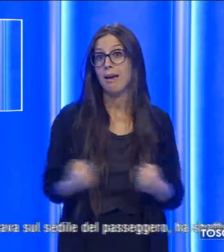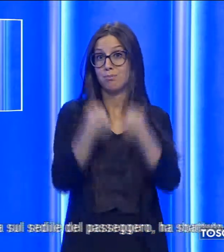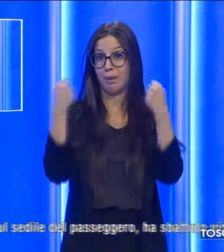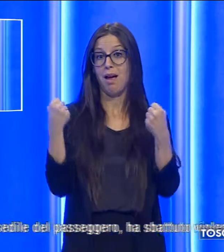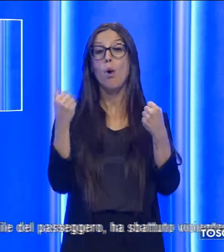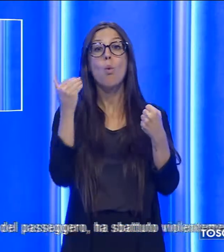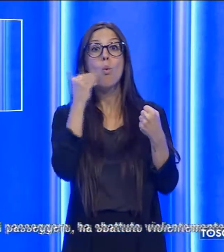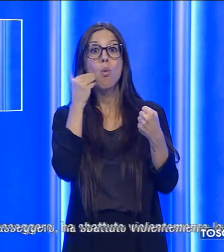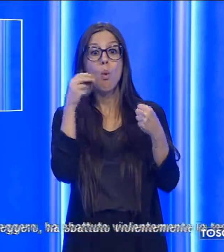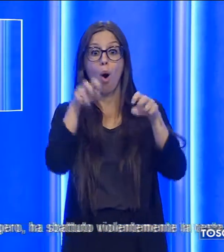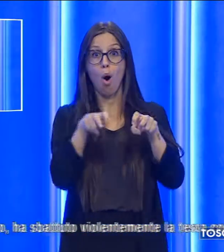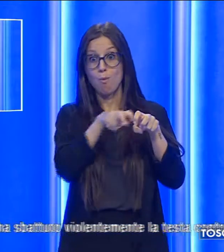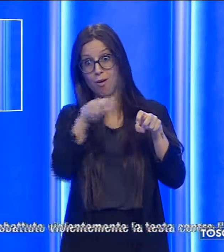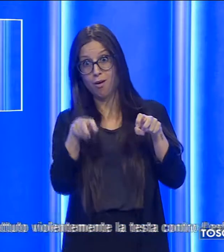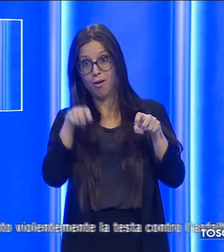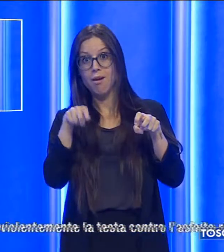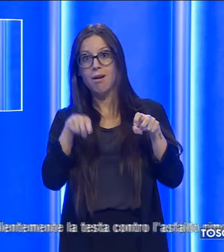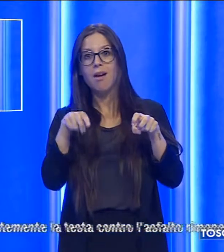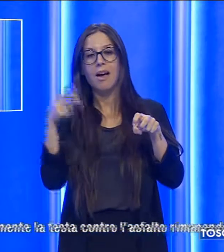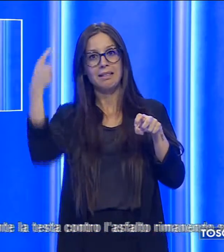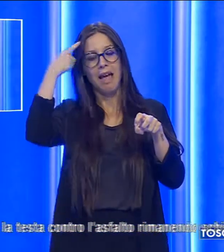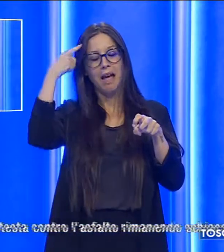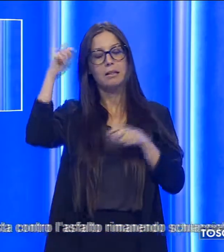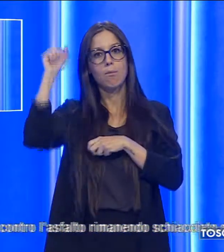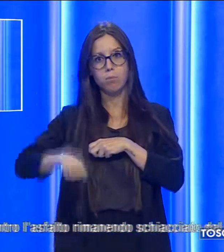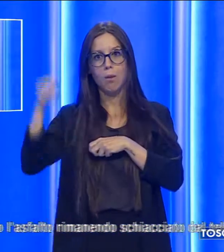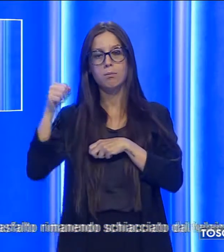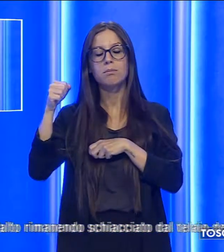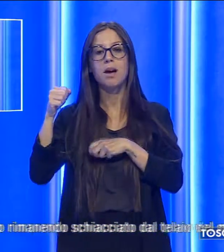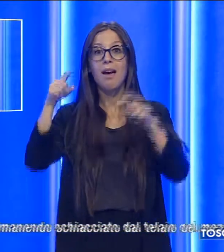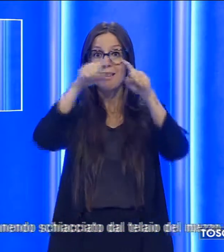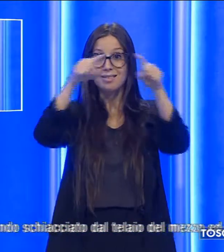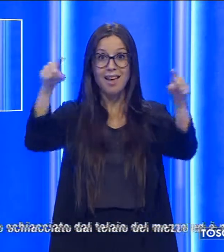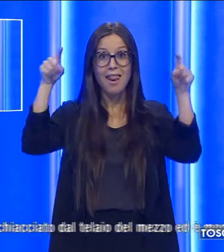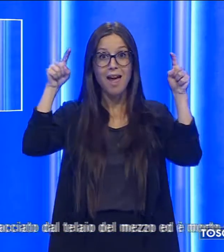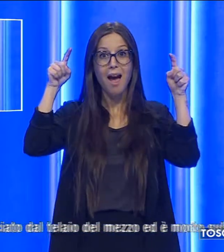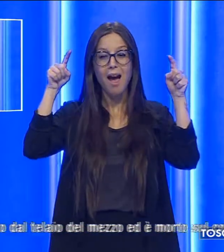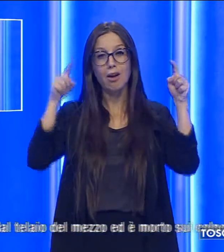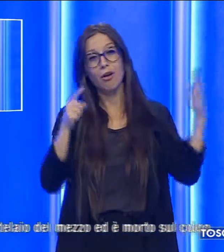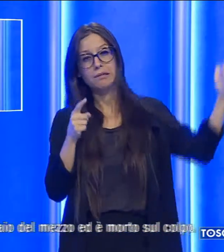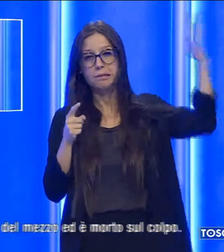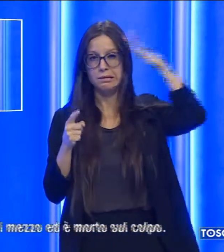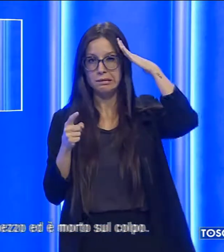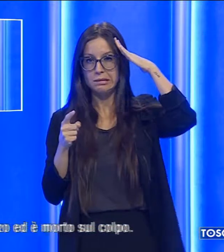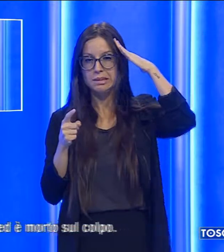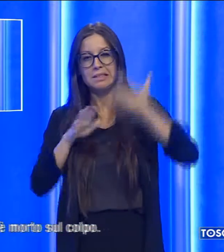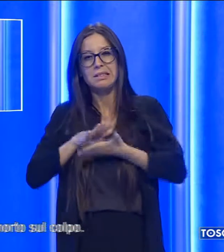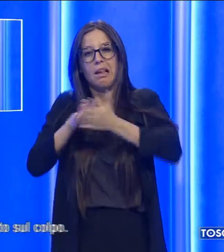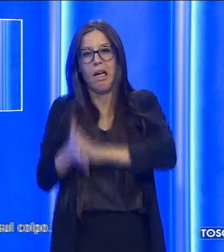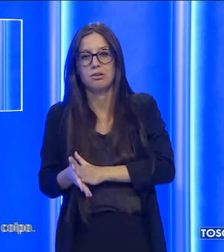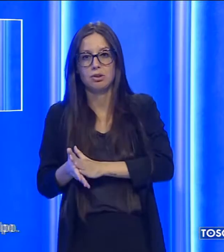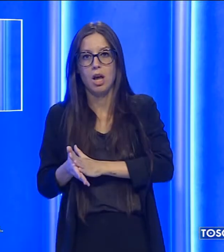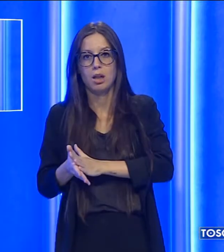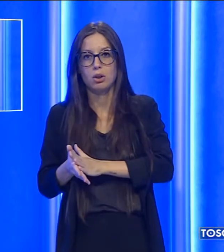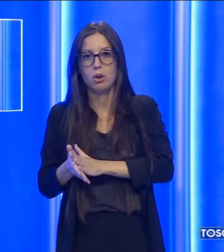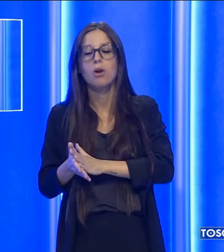36enne che si trovava sul sedile del passeggero ha sbattuto violentemente la testa contro l'asfalto, rimanendo schiacciato